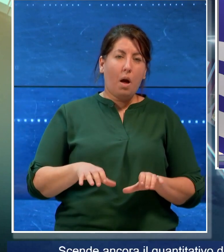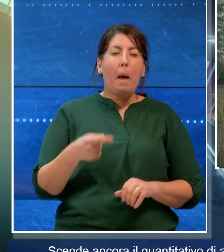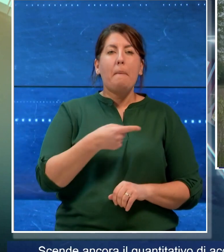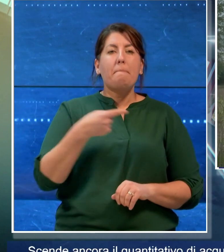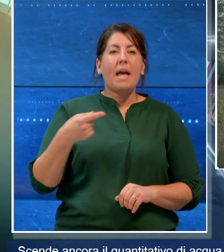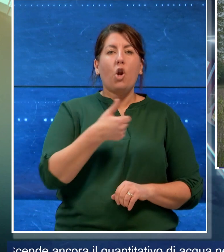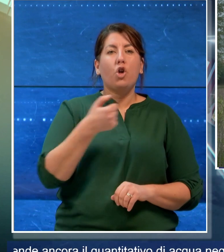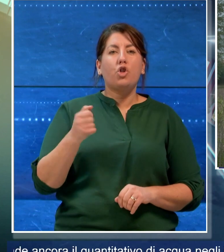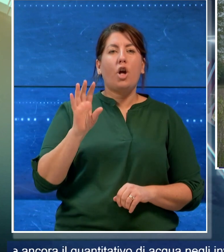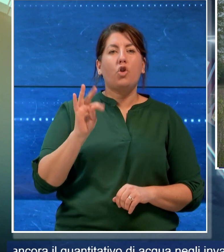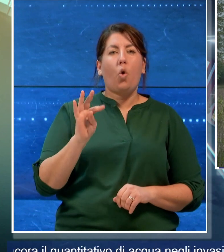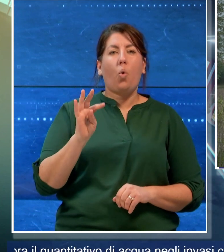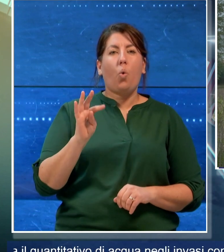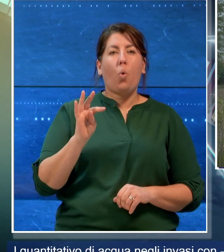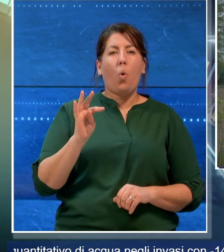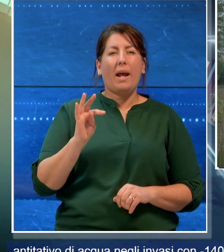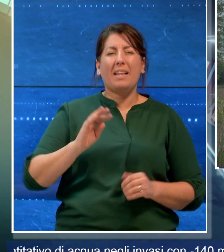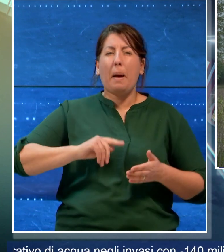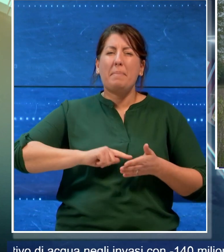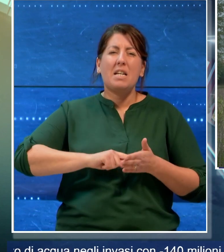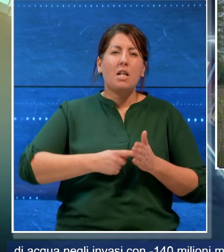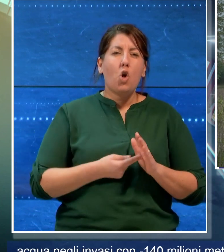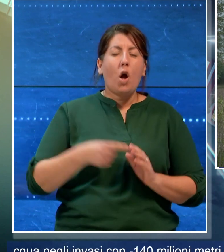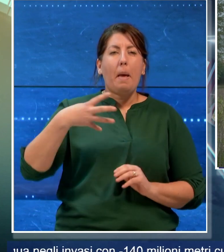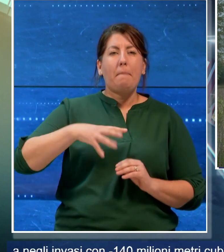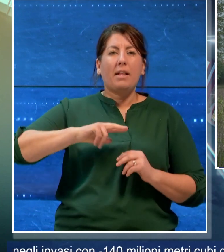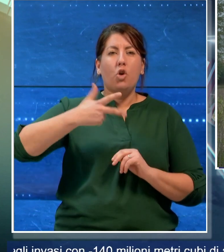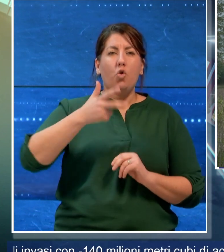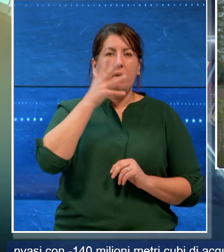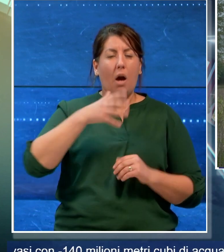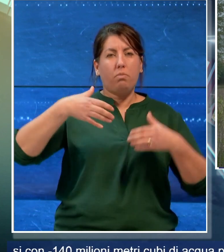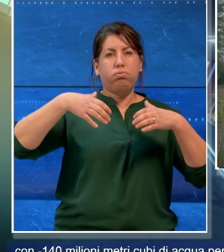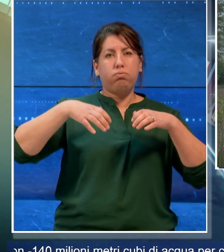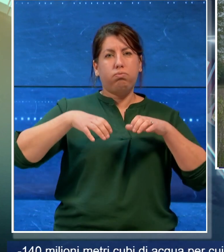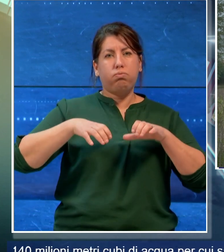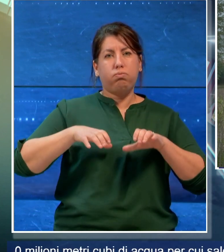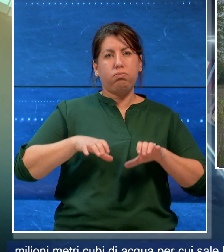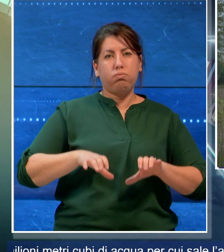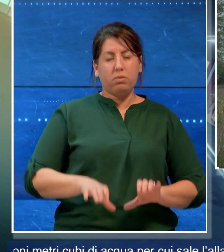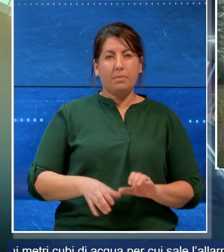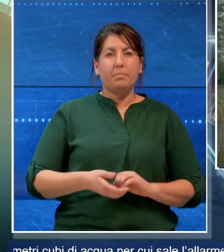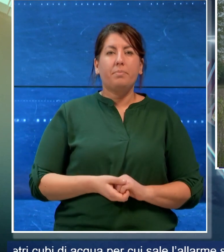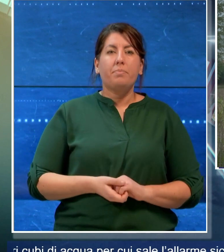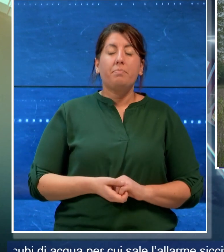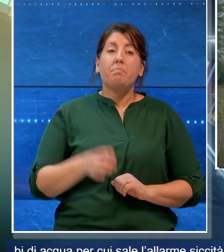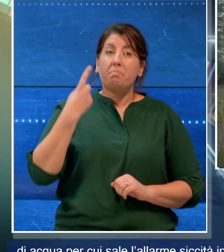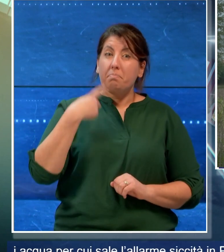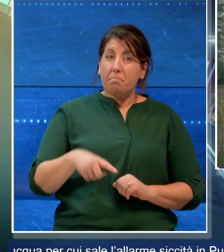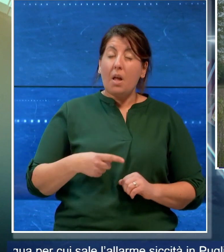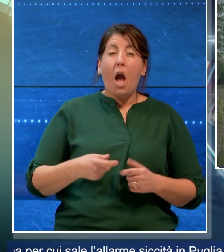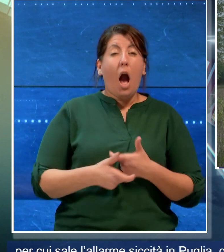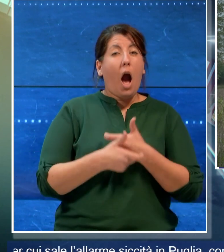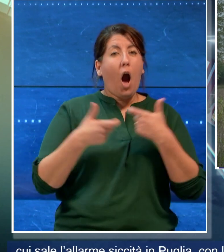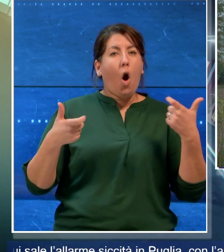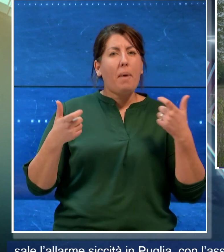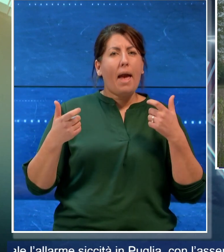140 milioni di metri cubi di acqua per cui sale l'allarme